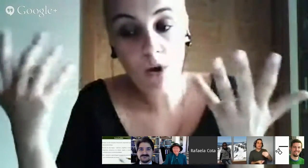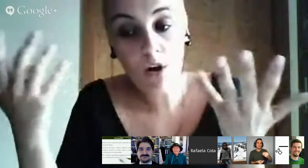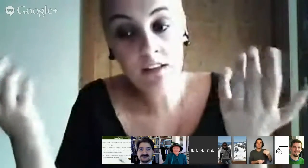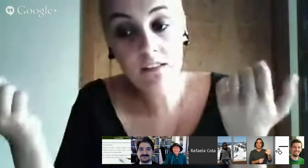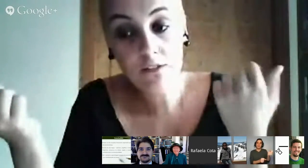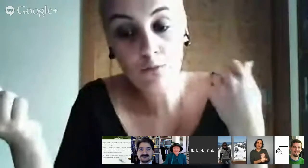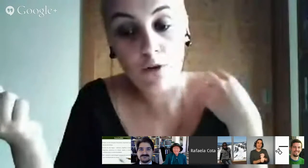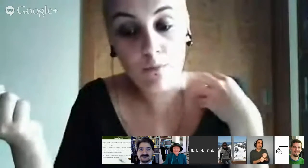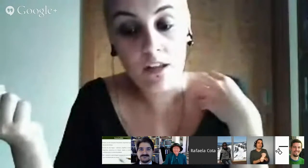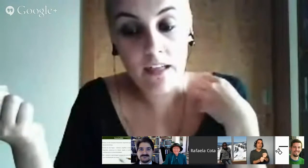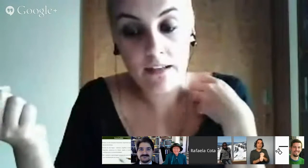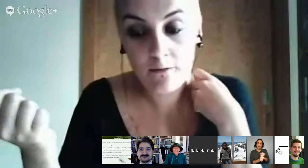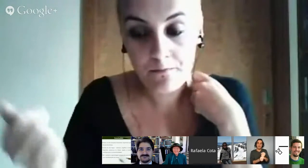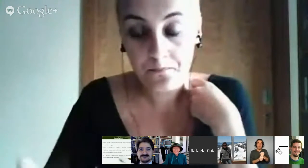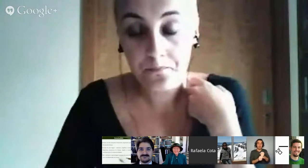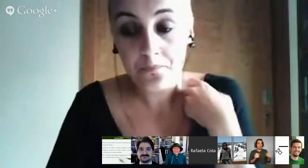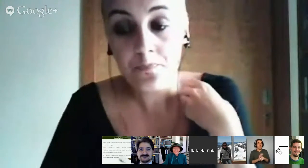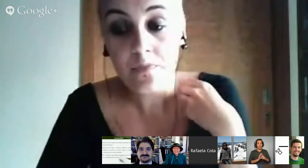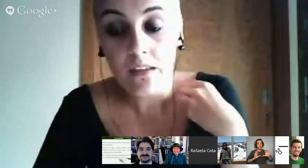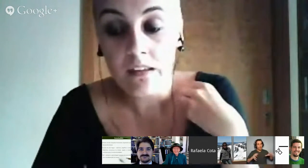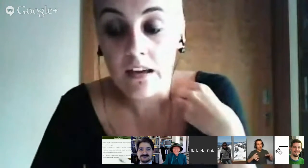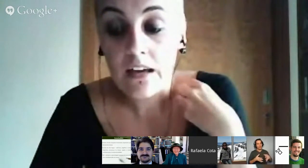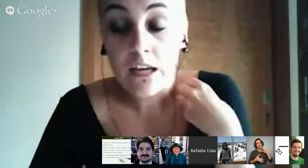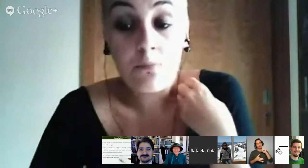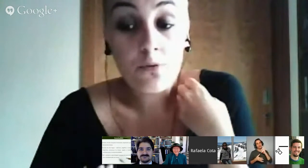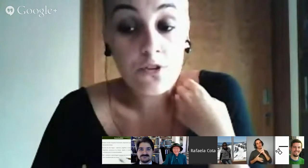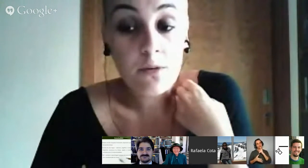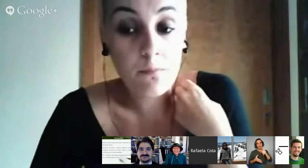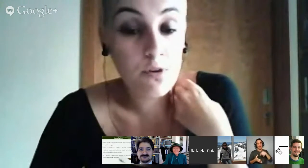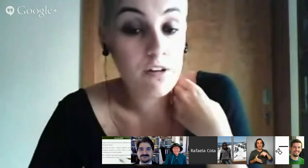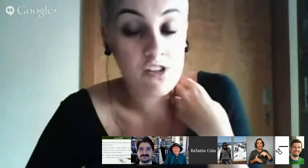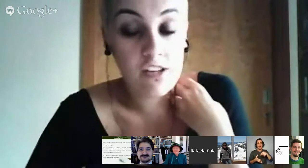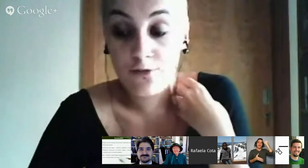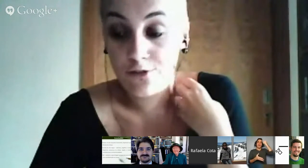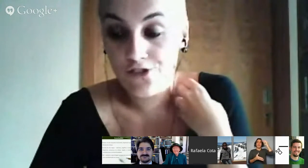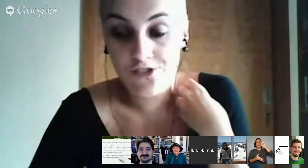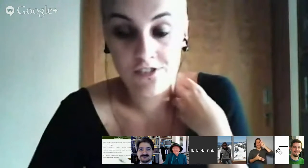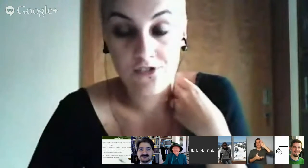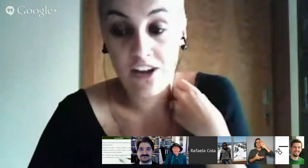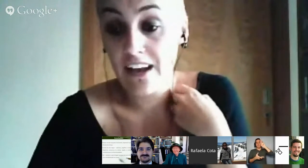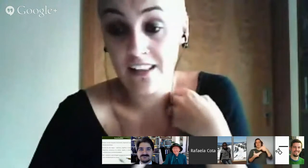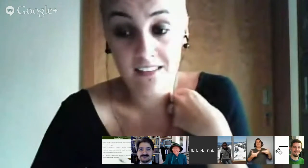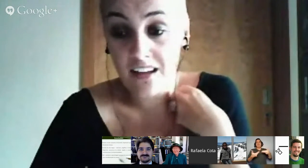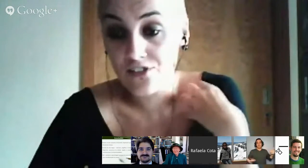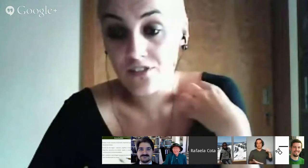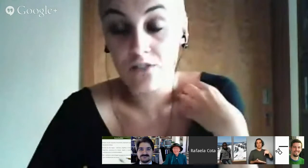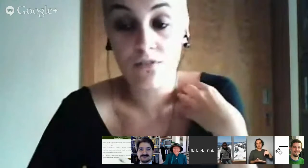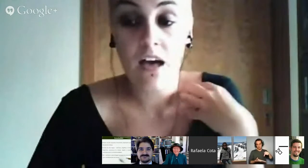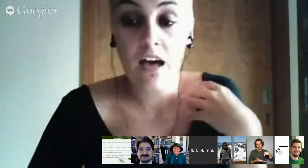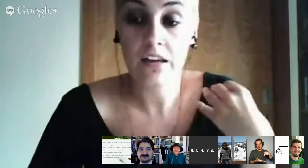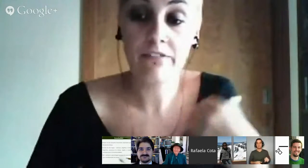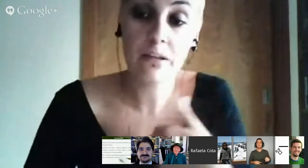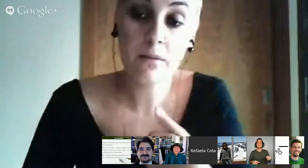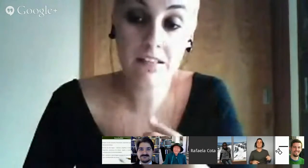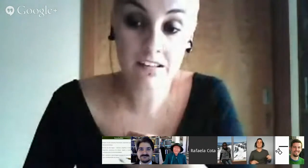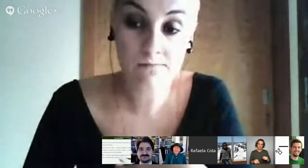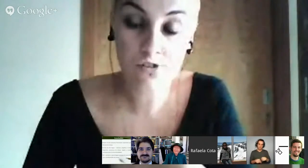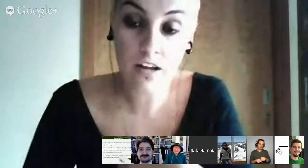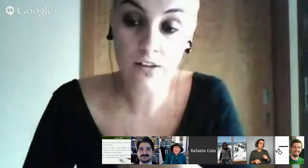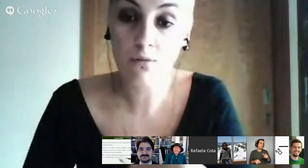memória de uma comunidade e por último e por investigações já realizadas tanto a nível da minha tese mostrada